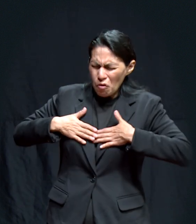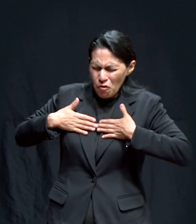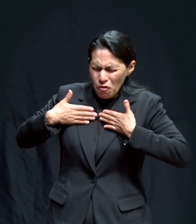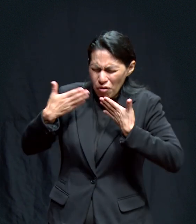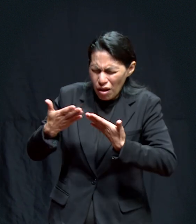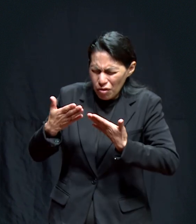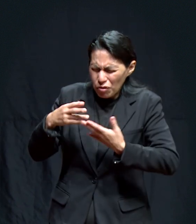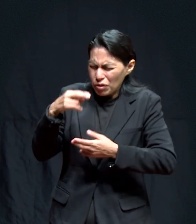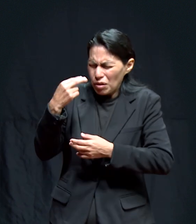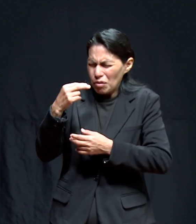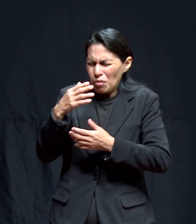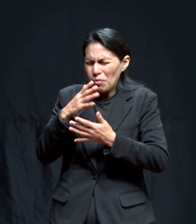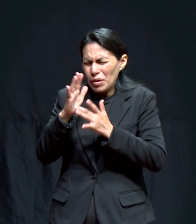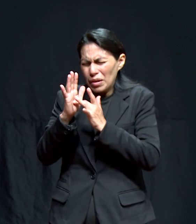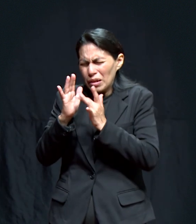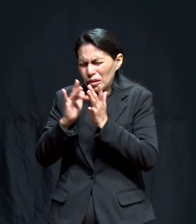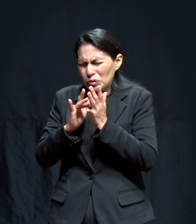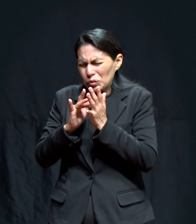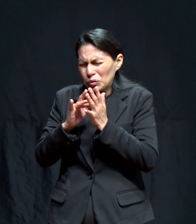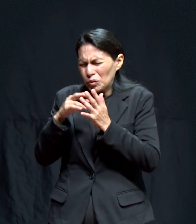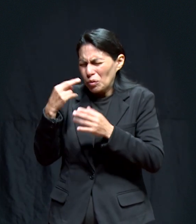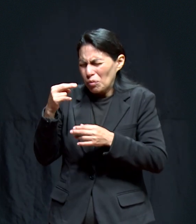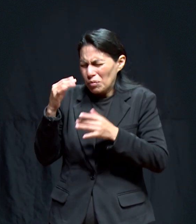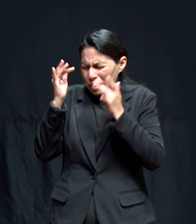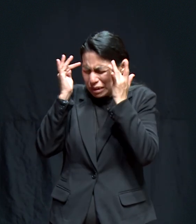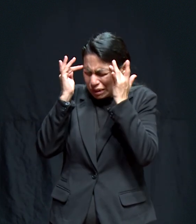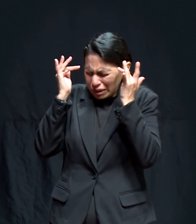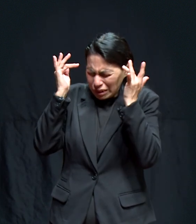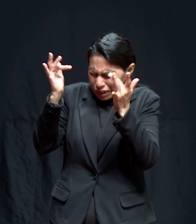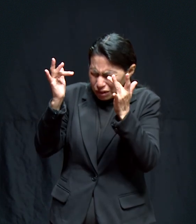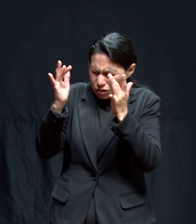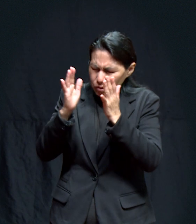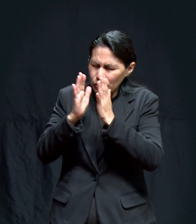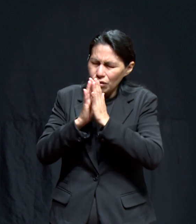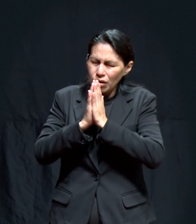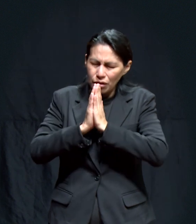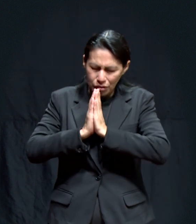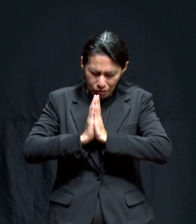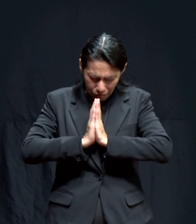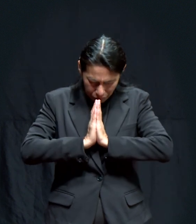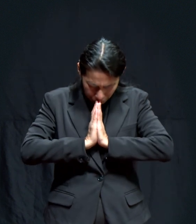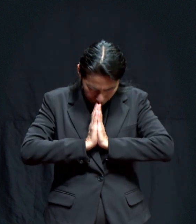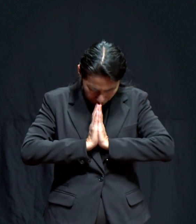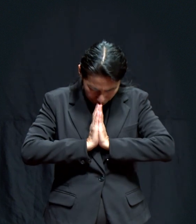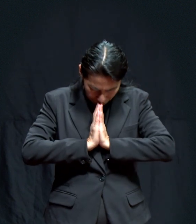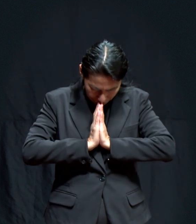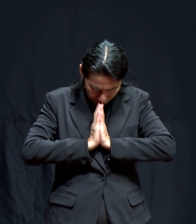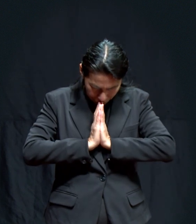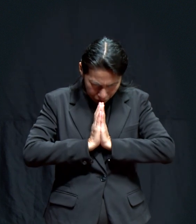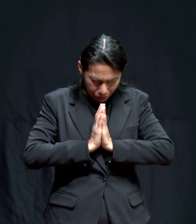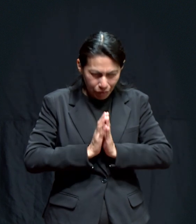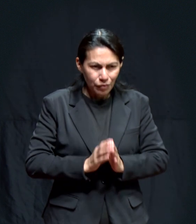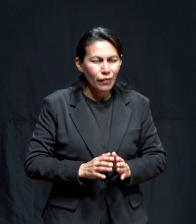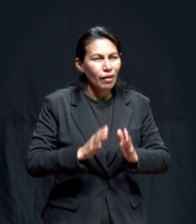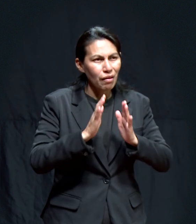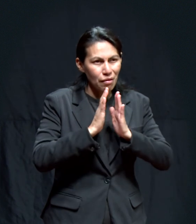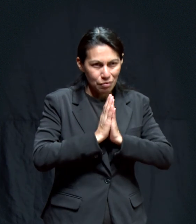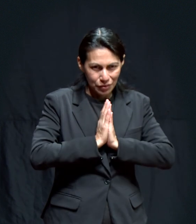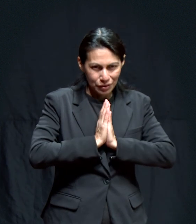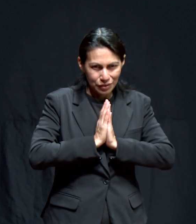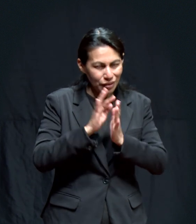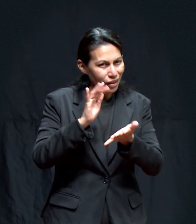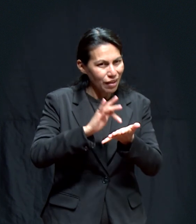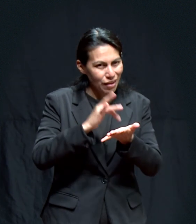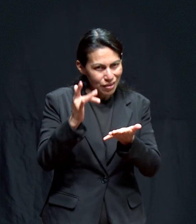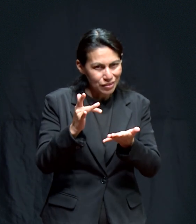En el santo Y sagrado Nombre De mi amado Jesús Amén Amén Amén Amén Gracias